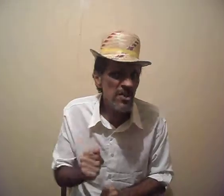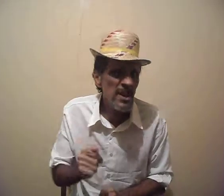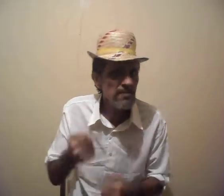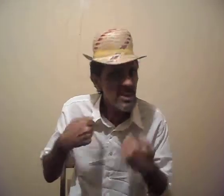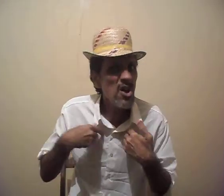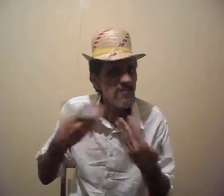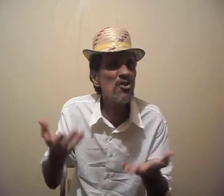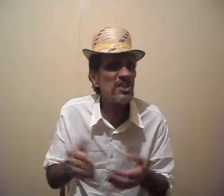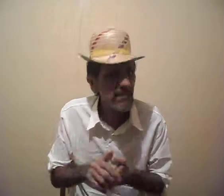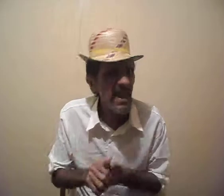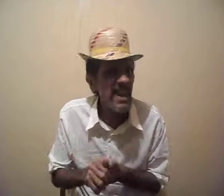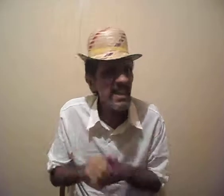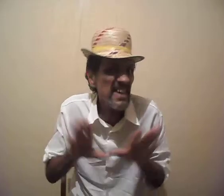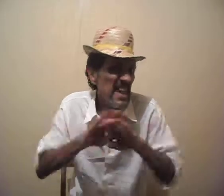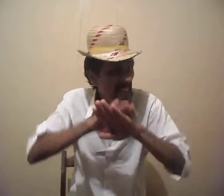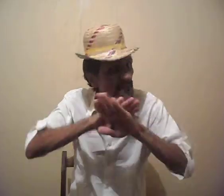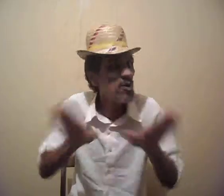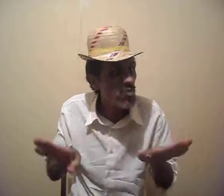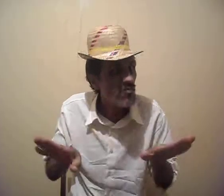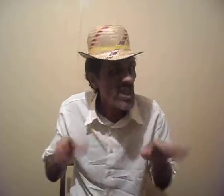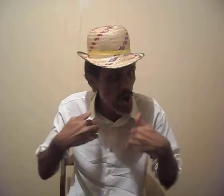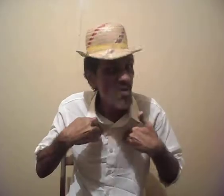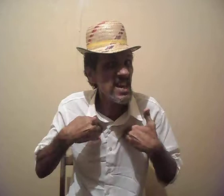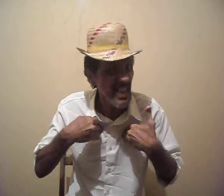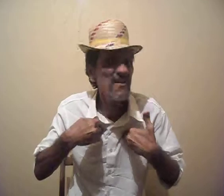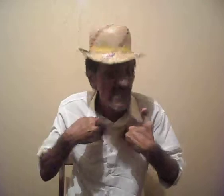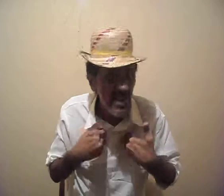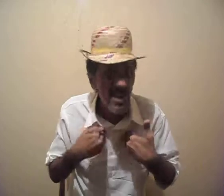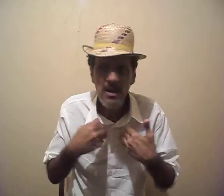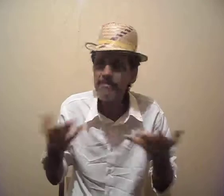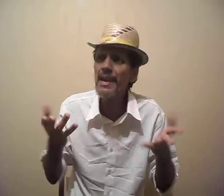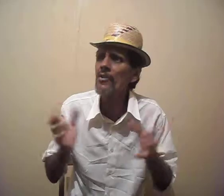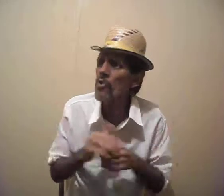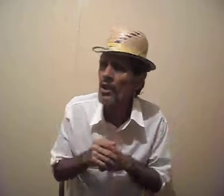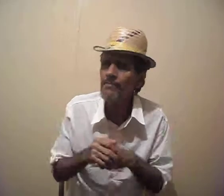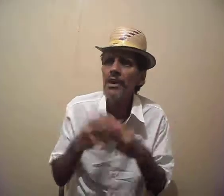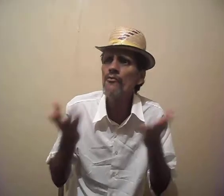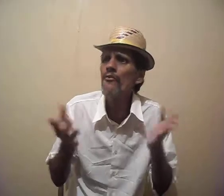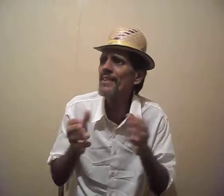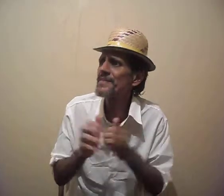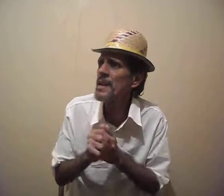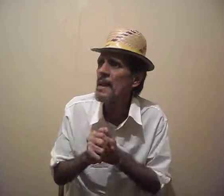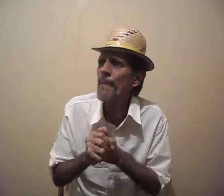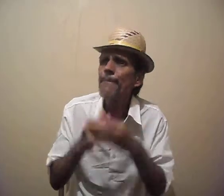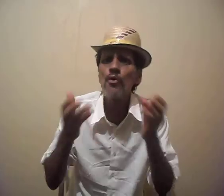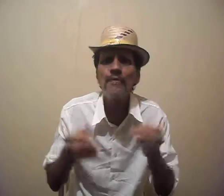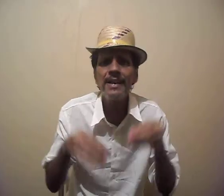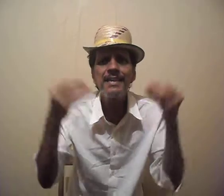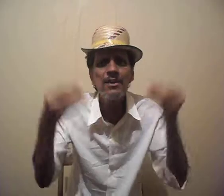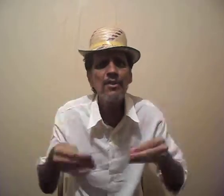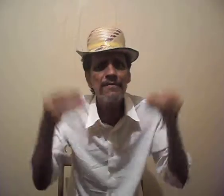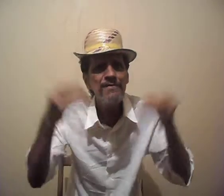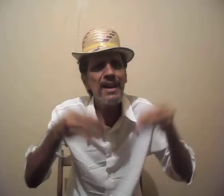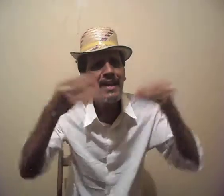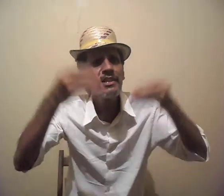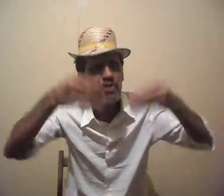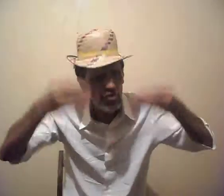que eu mostrei pra ele. Quer dizer, ele nem viu. Eu é que vi. E agora, como é que eu vou fazer pra provar que eu que vi aquele disco